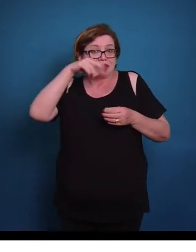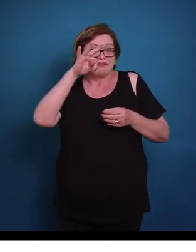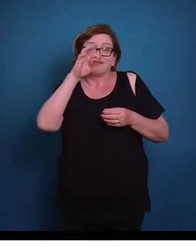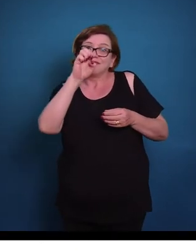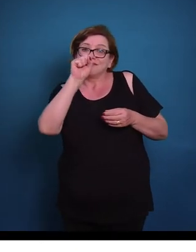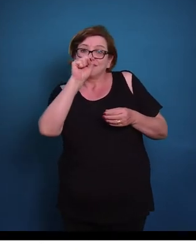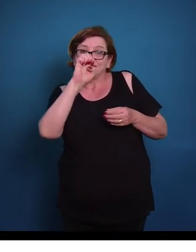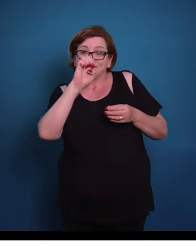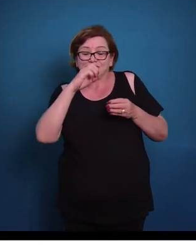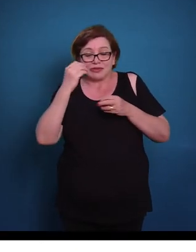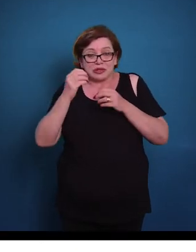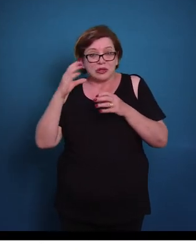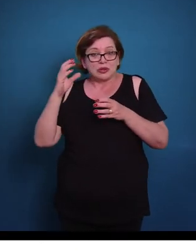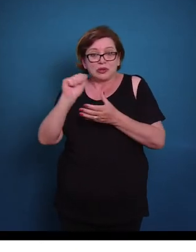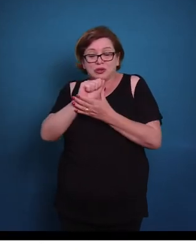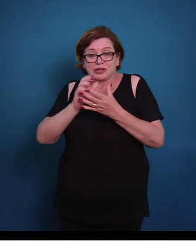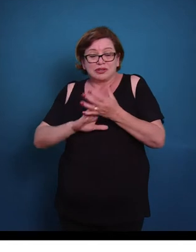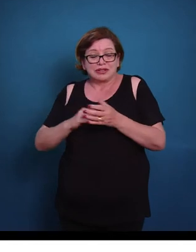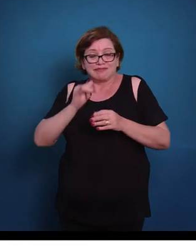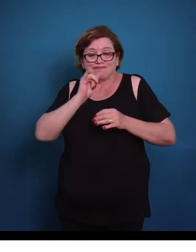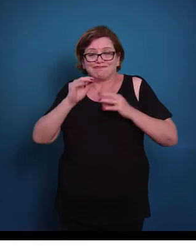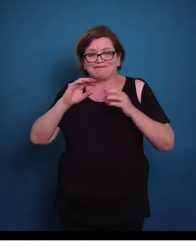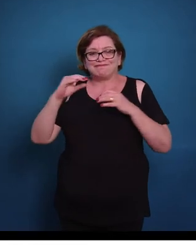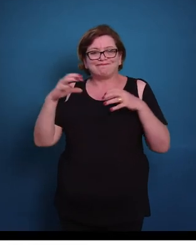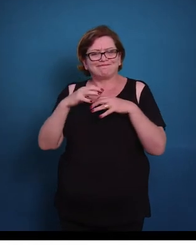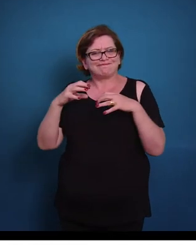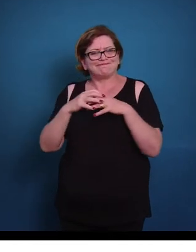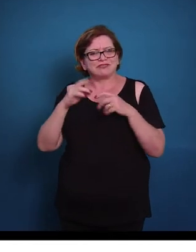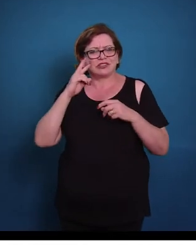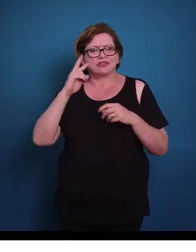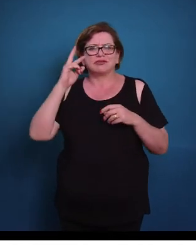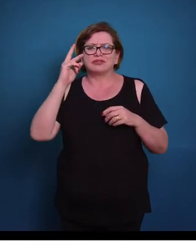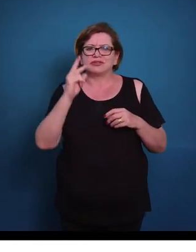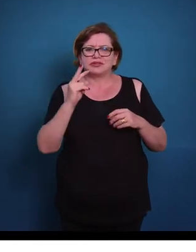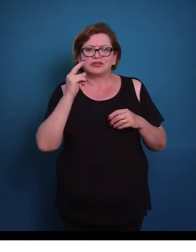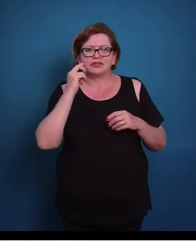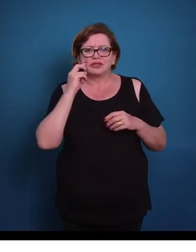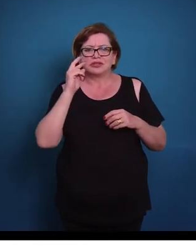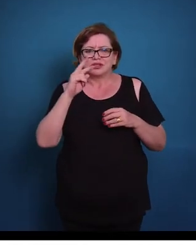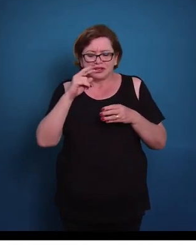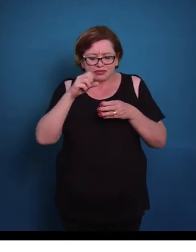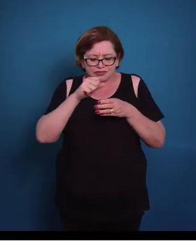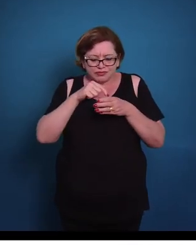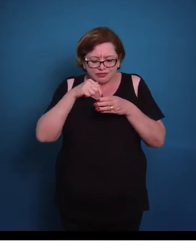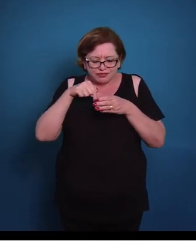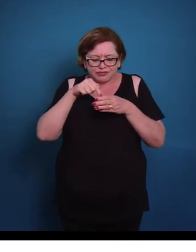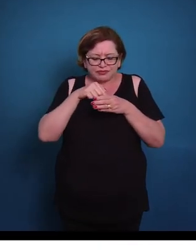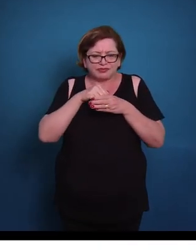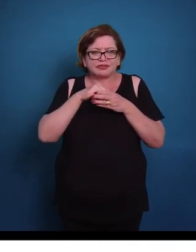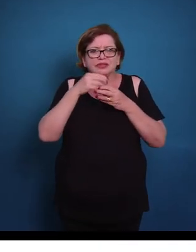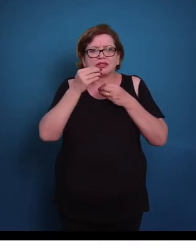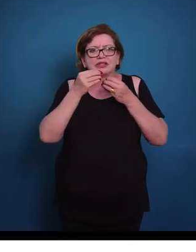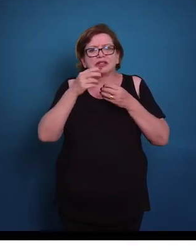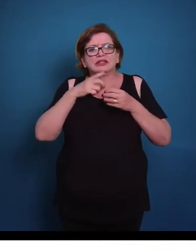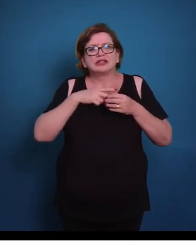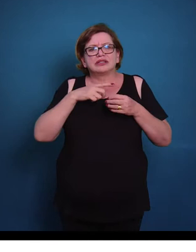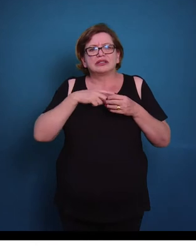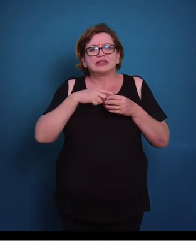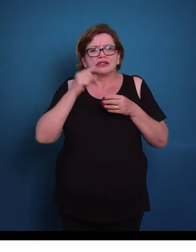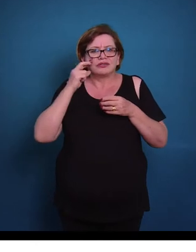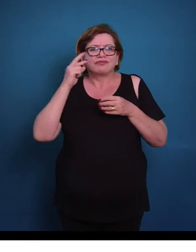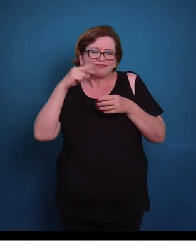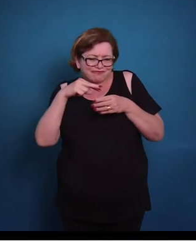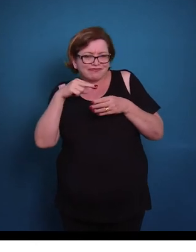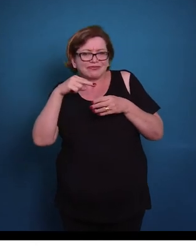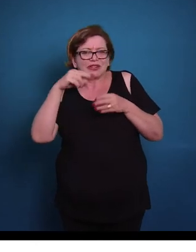ele tem uma alta atividade de demanda energética, e isso fica bem evidente quando nós olhamos no núcleo. Então no núcleo nós vemos o nucleolo, que é essa parte